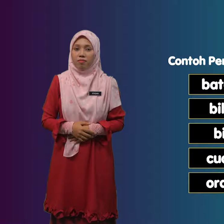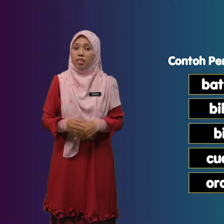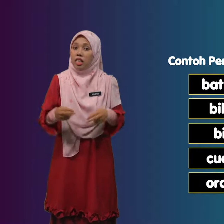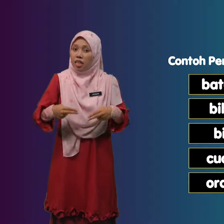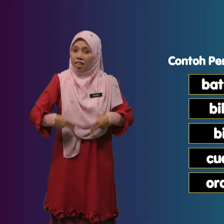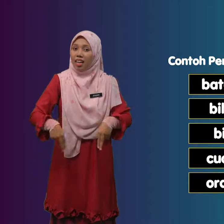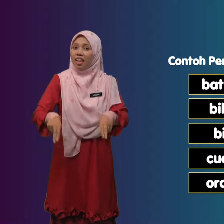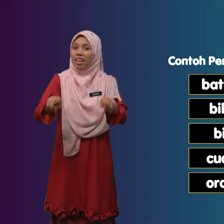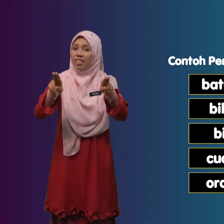Helai